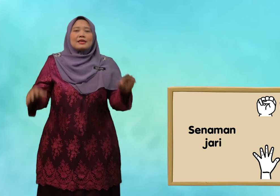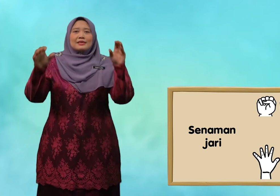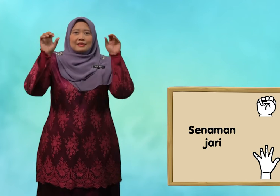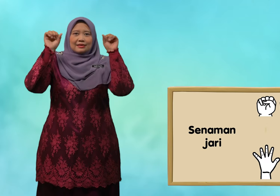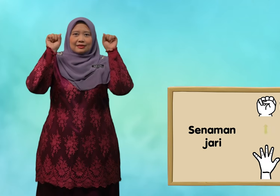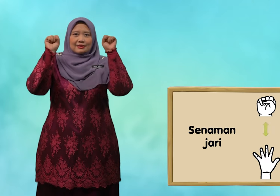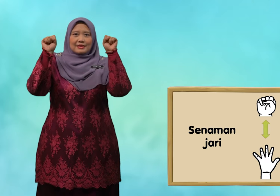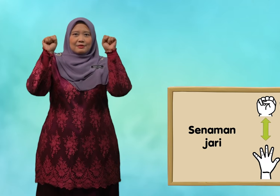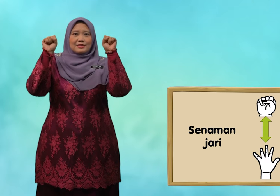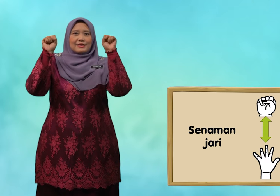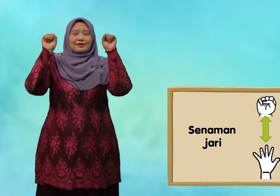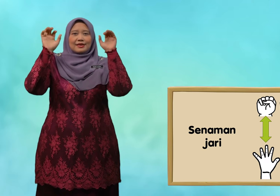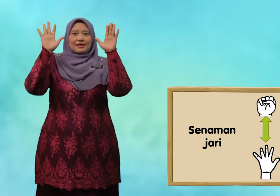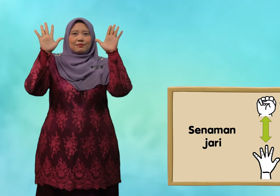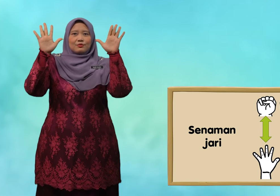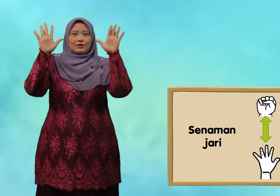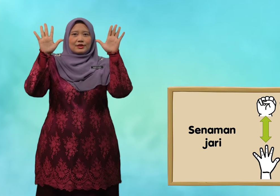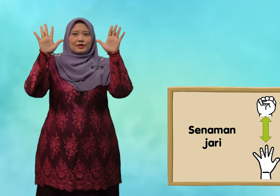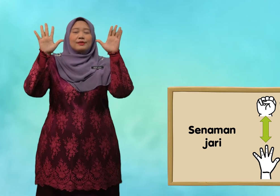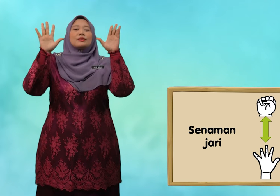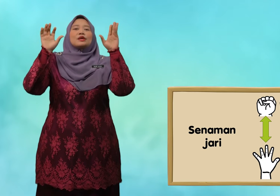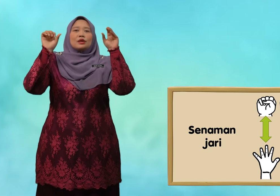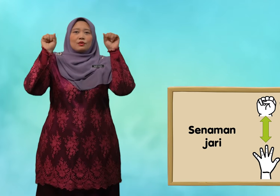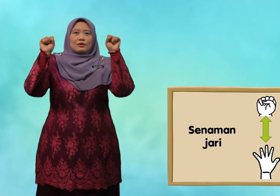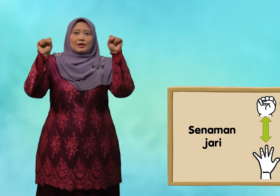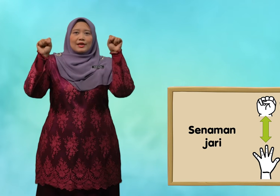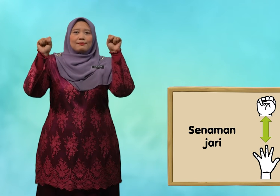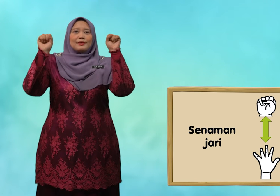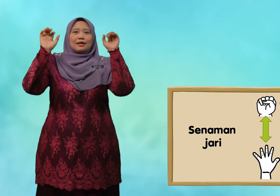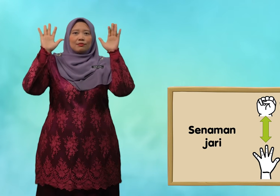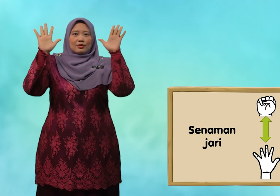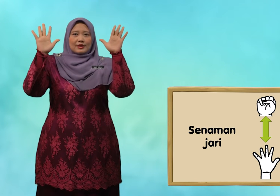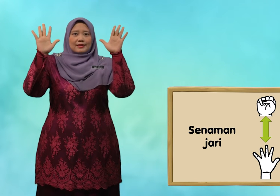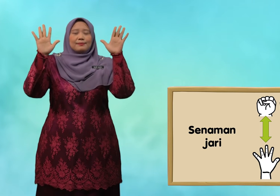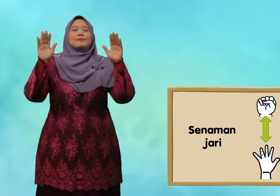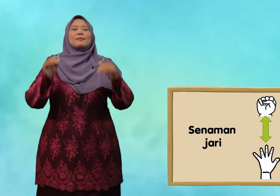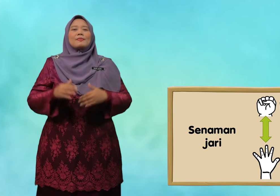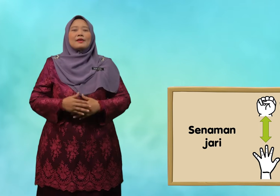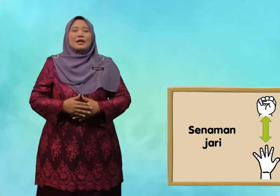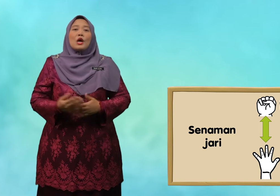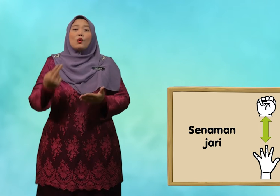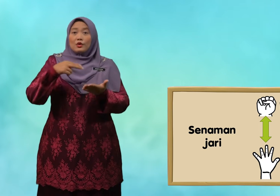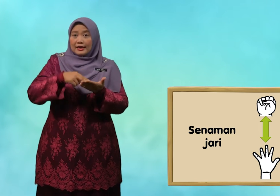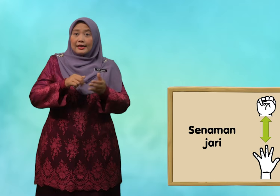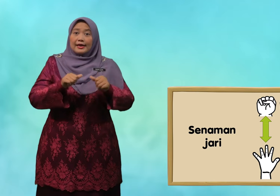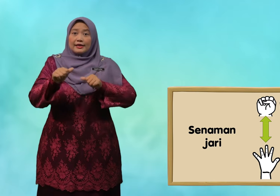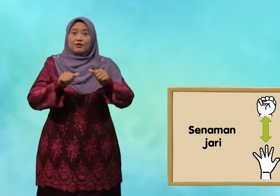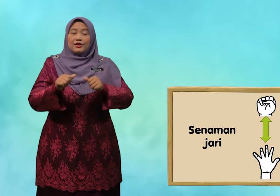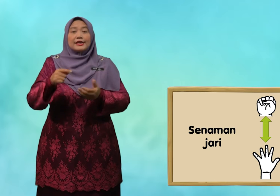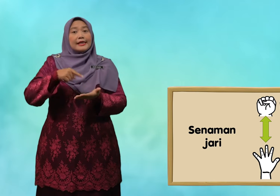Genggam jari dan buka. Genggam dan buka. Ulang aktiviti